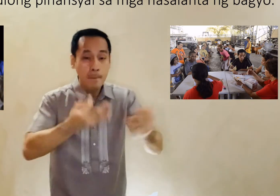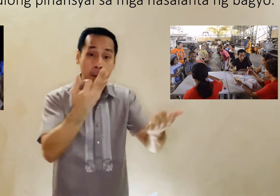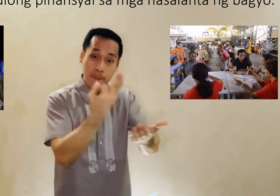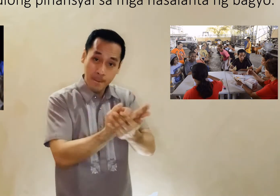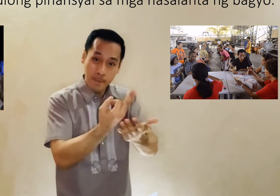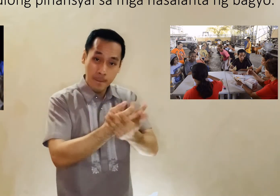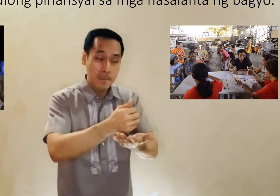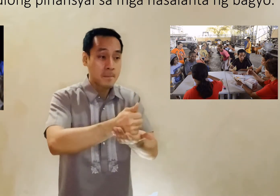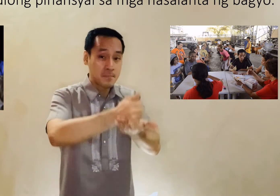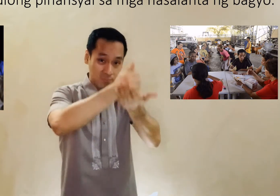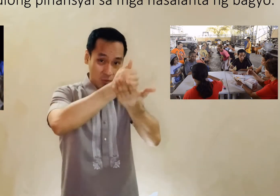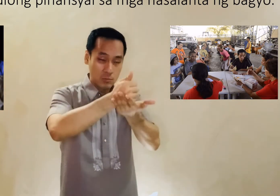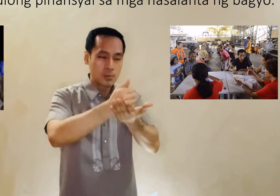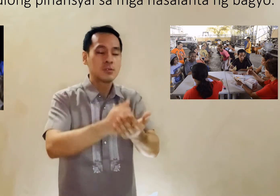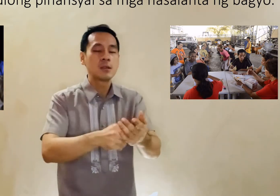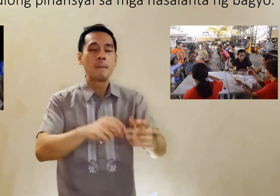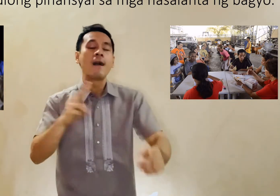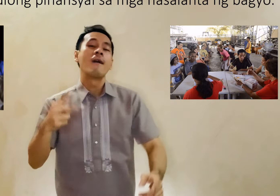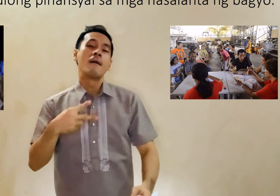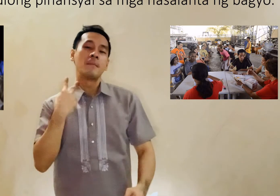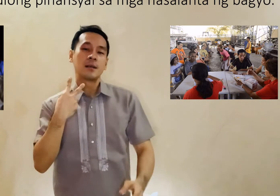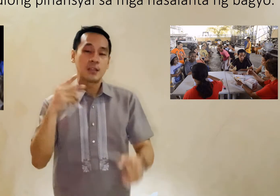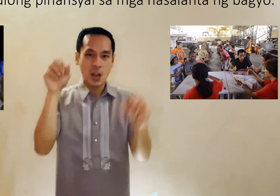pinansyal Sa mga nasalanta ng bagyo